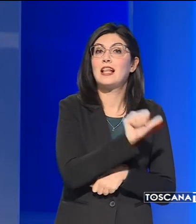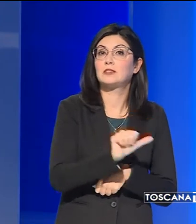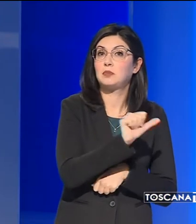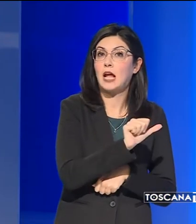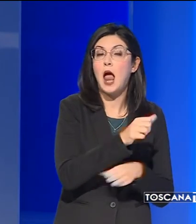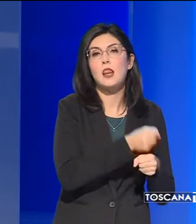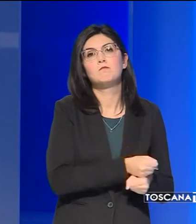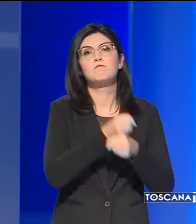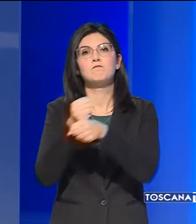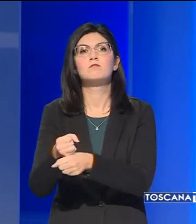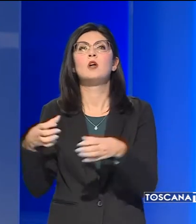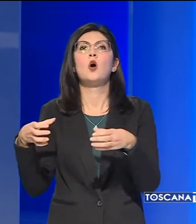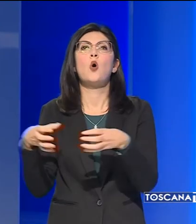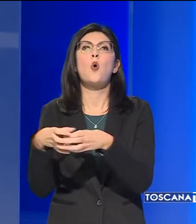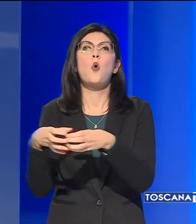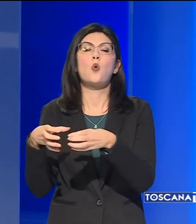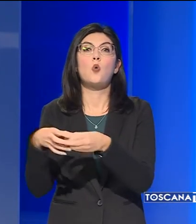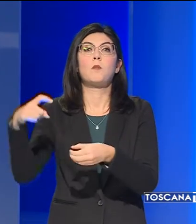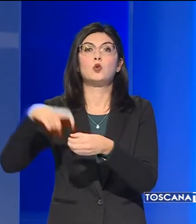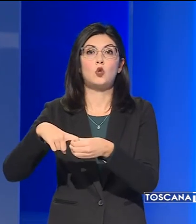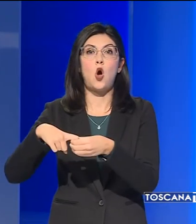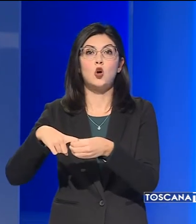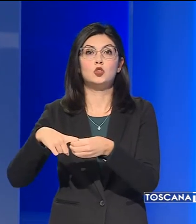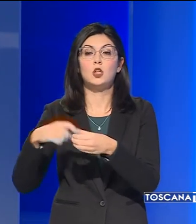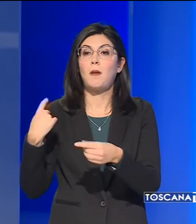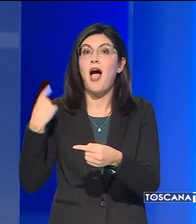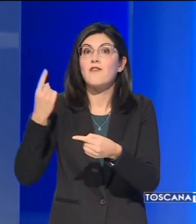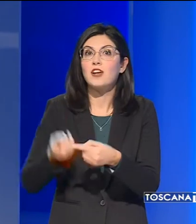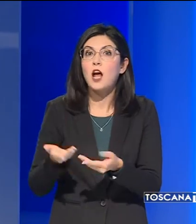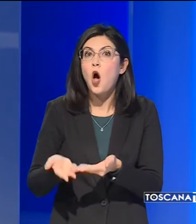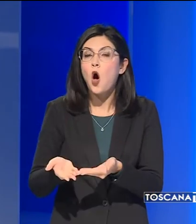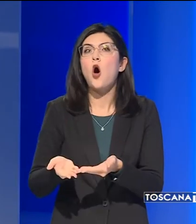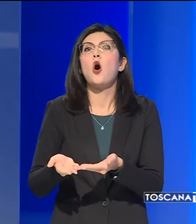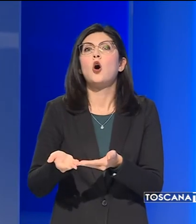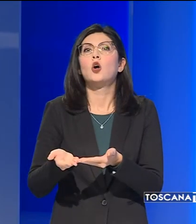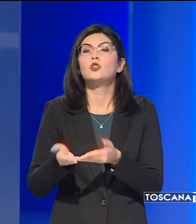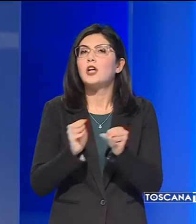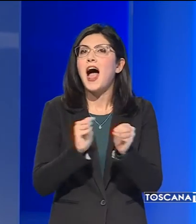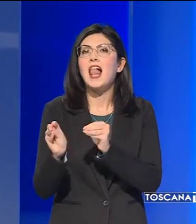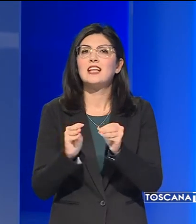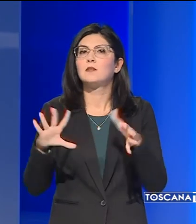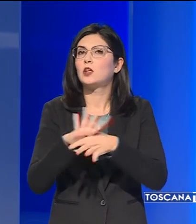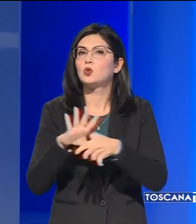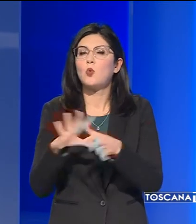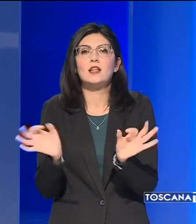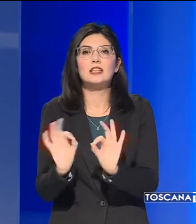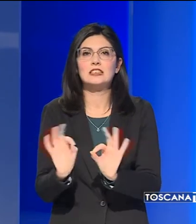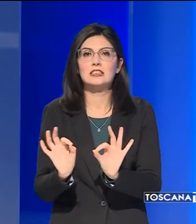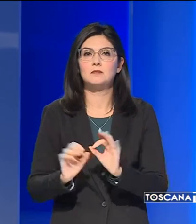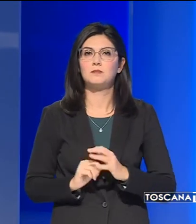a un gruppo di soci che oggi non ha ancora provveduto all'allestimento della squadra.